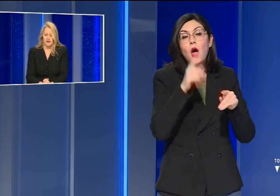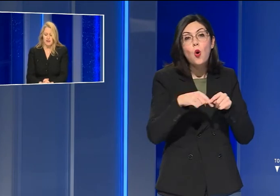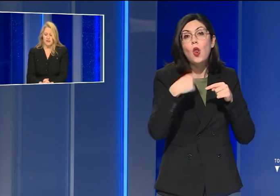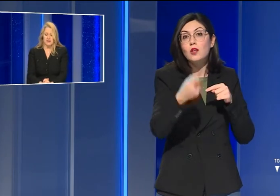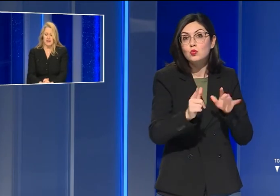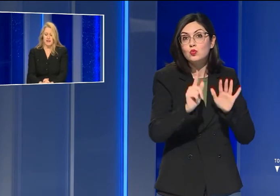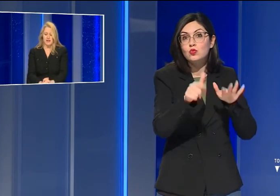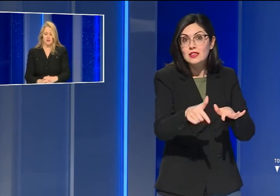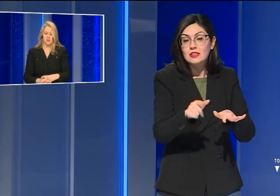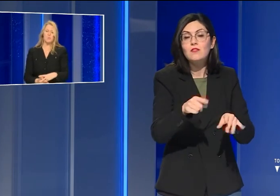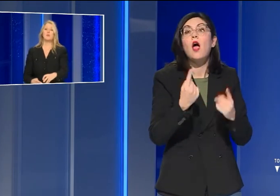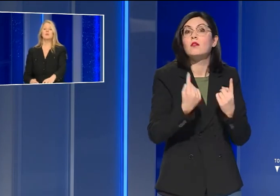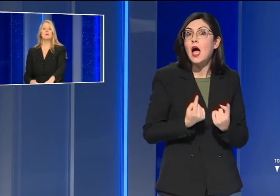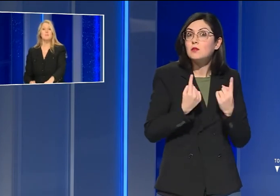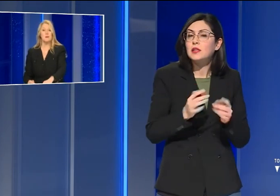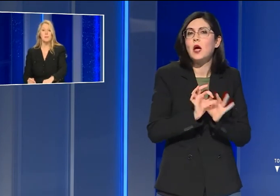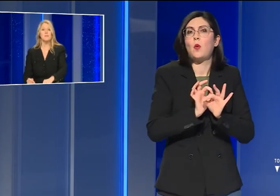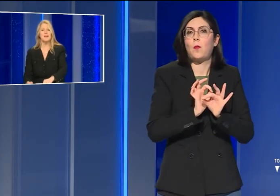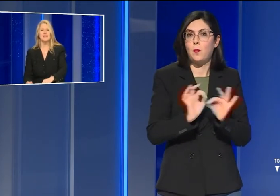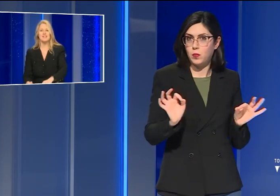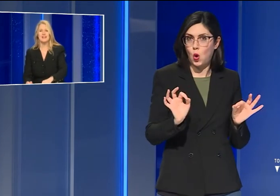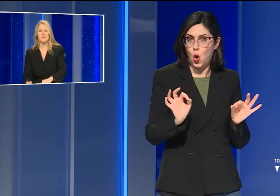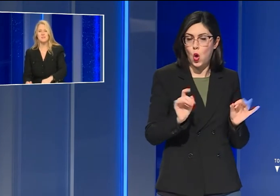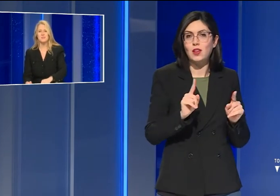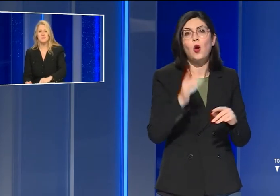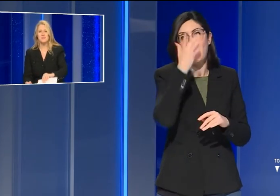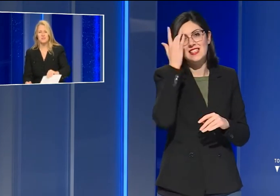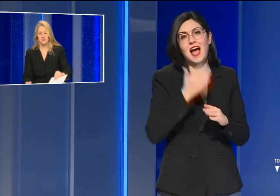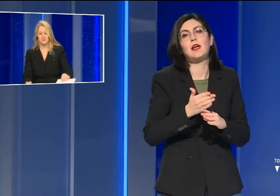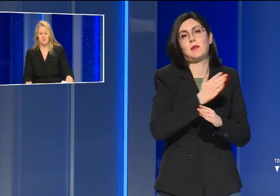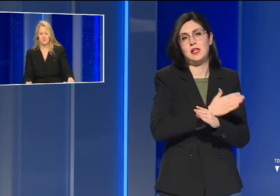si attende che siano pronti prima dell'estate.